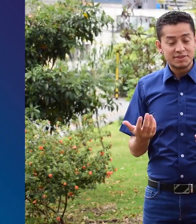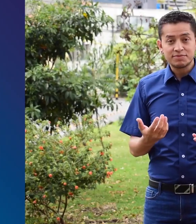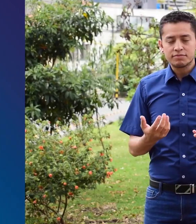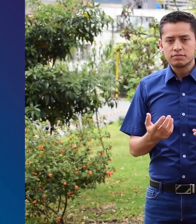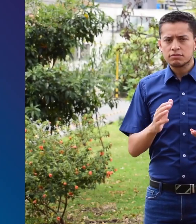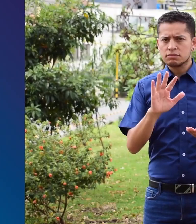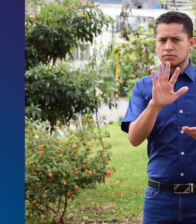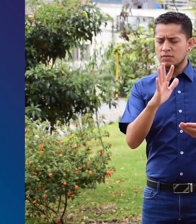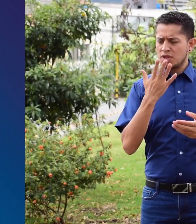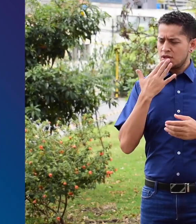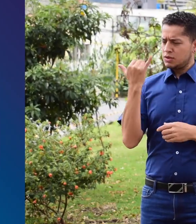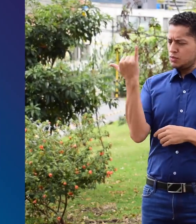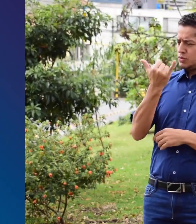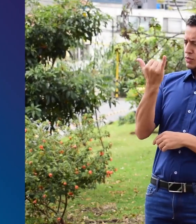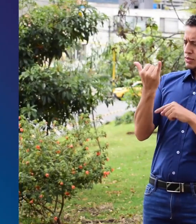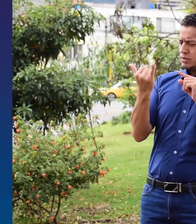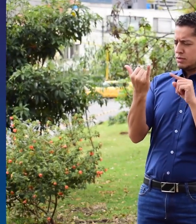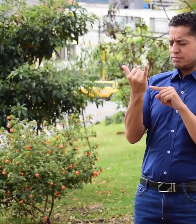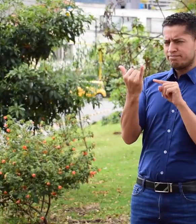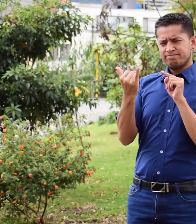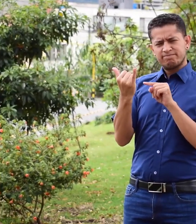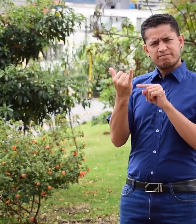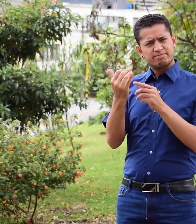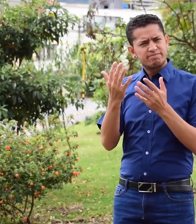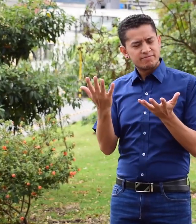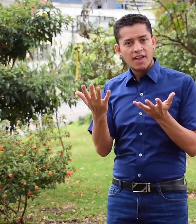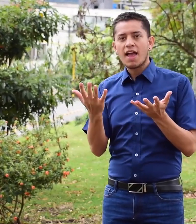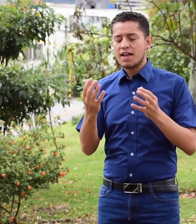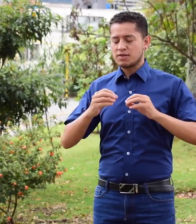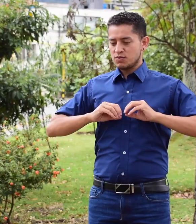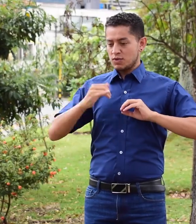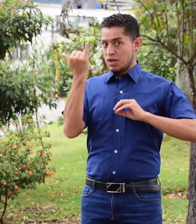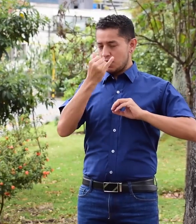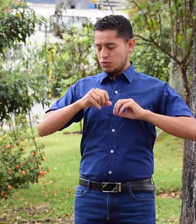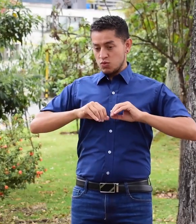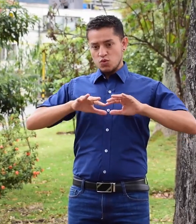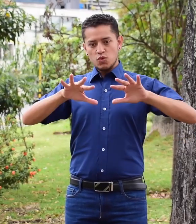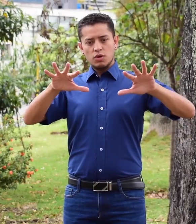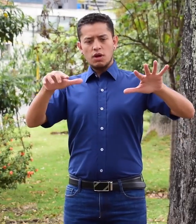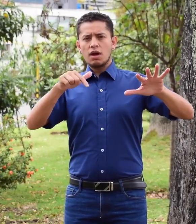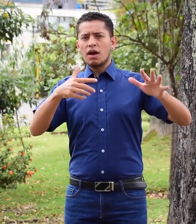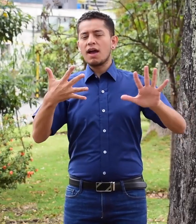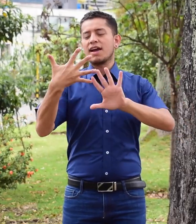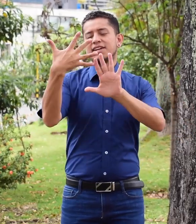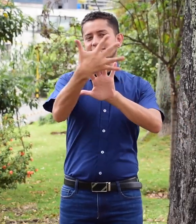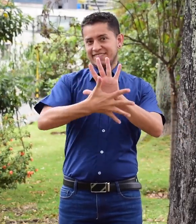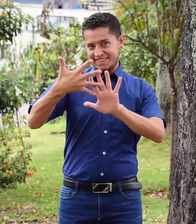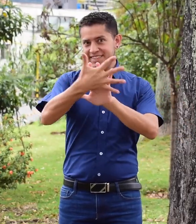Pero, ¿qué azul es? Es un azul turquesa, el cual representa nuestra lengua de señas.